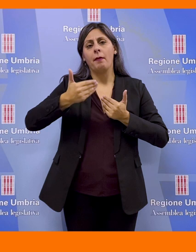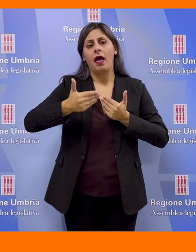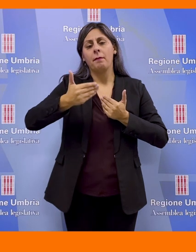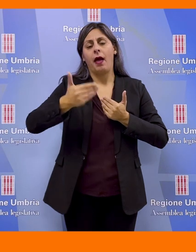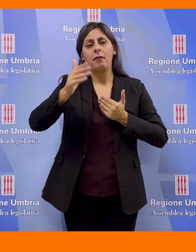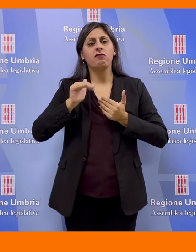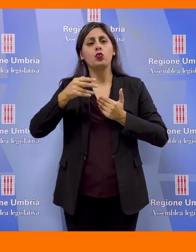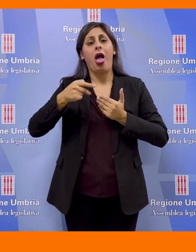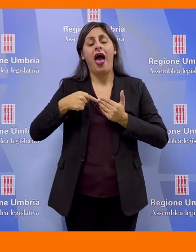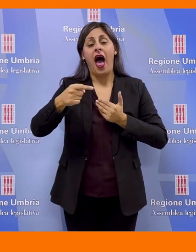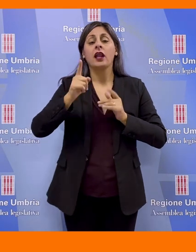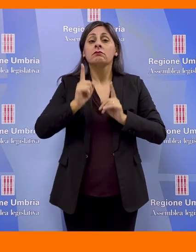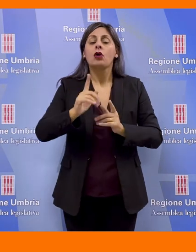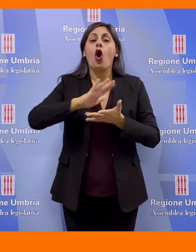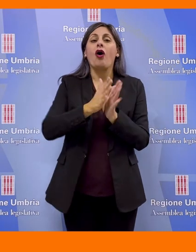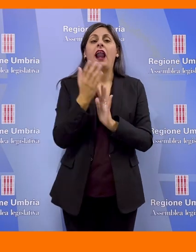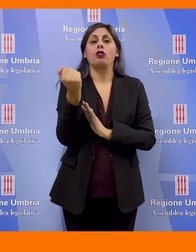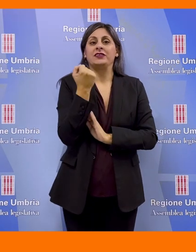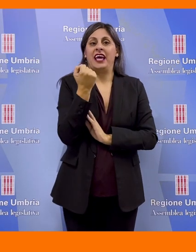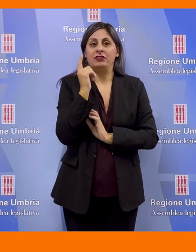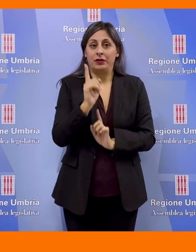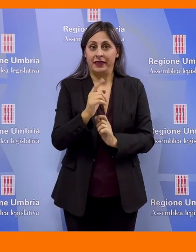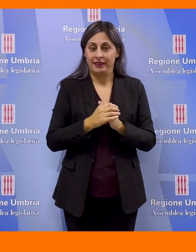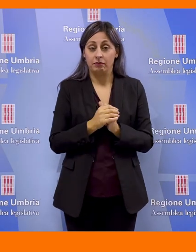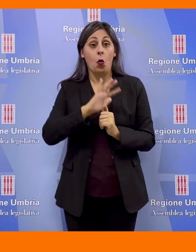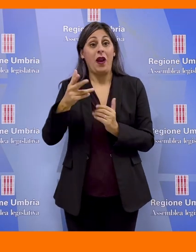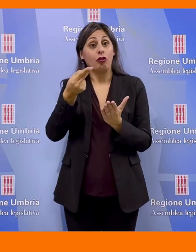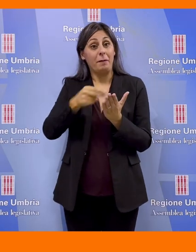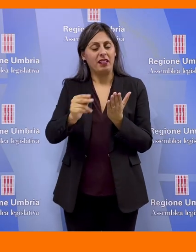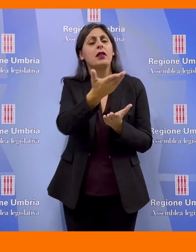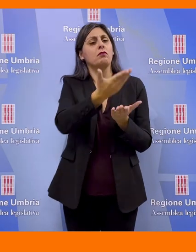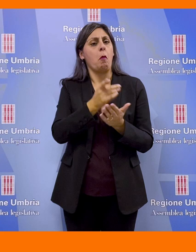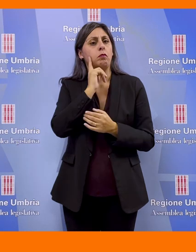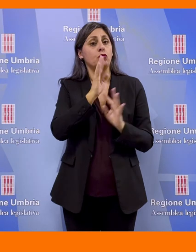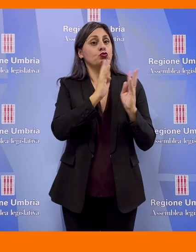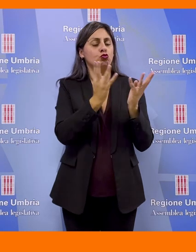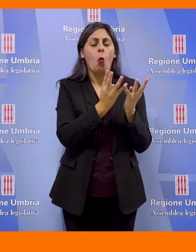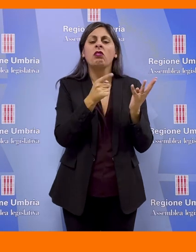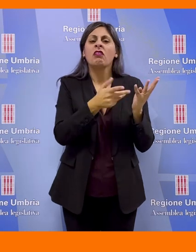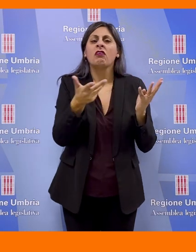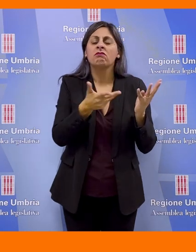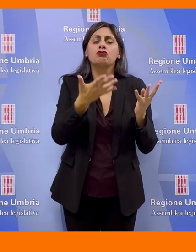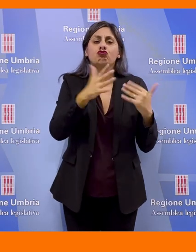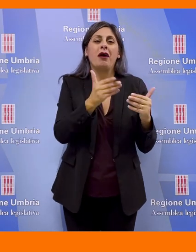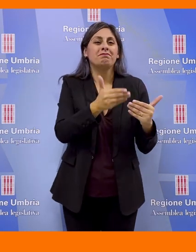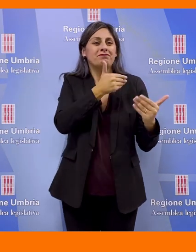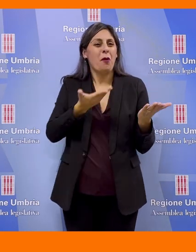scaglionate negli anni degli attuali contratti di servizio. L'altro emendamento, promosso dalla giunta, ha tenuto conto di una